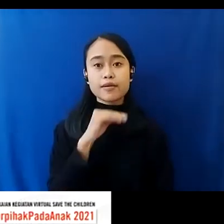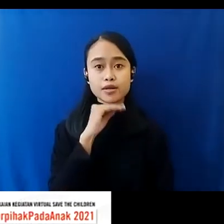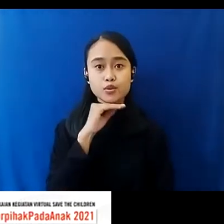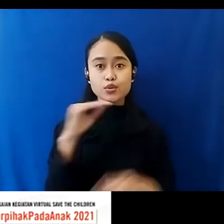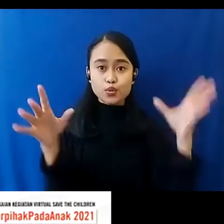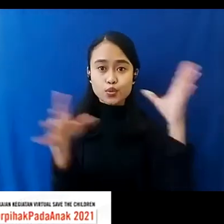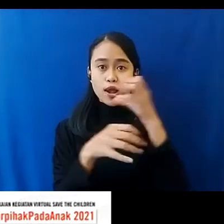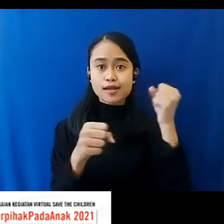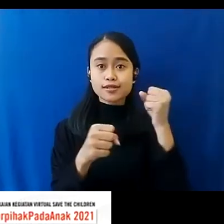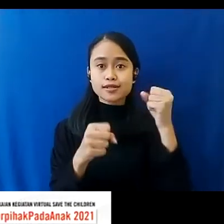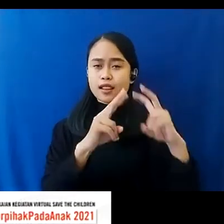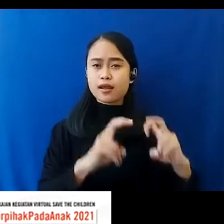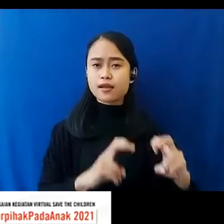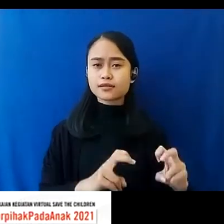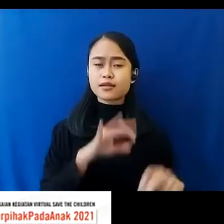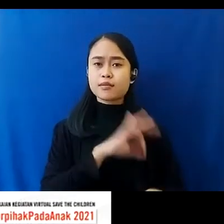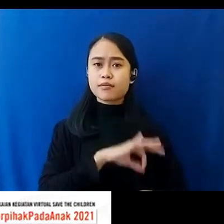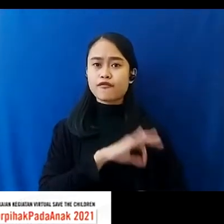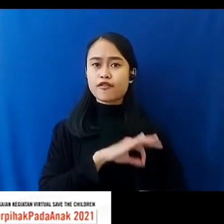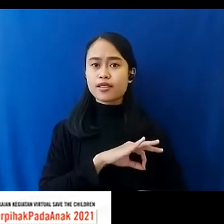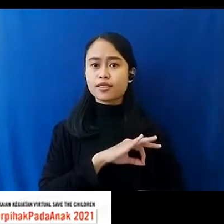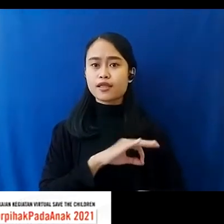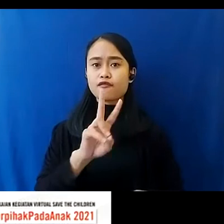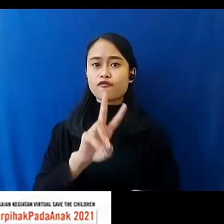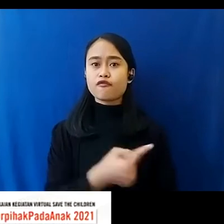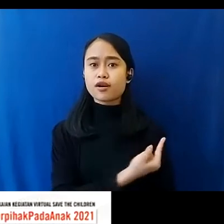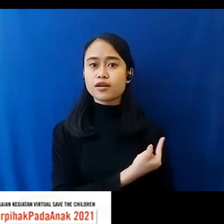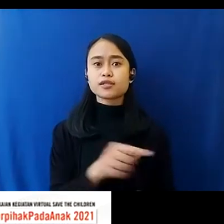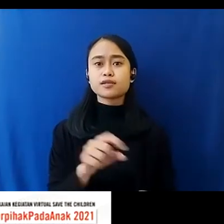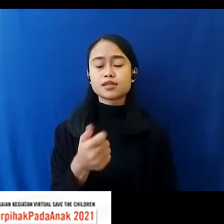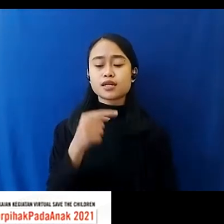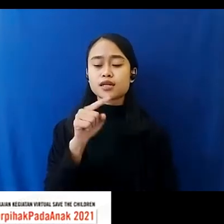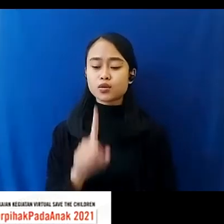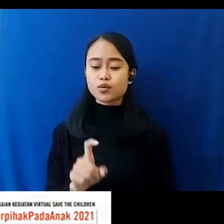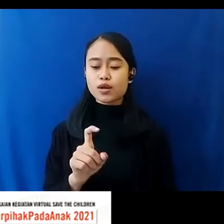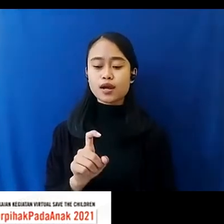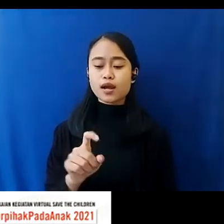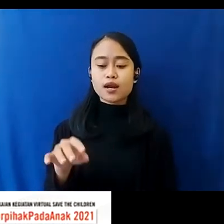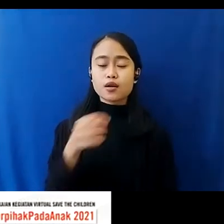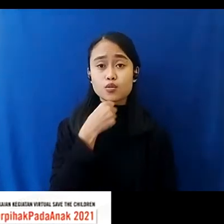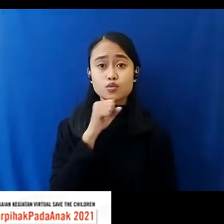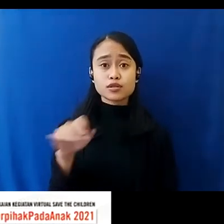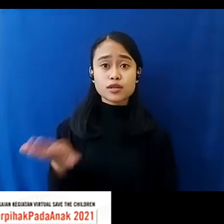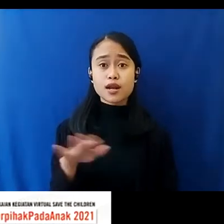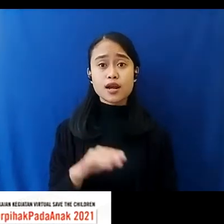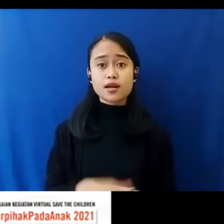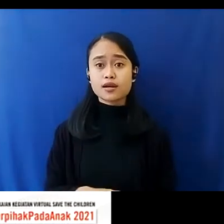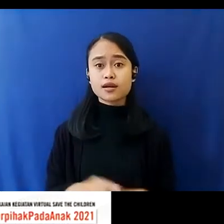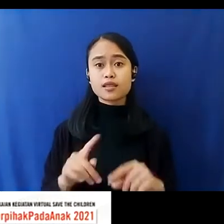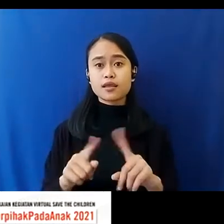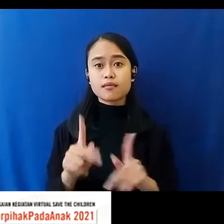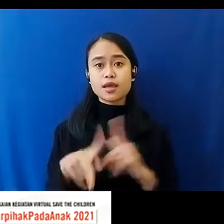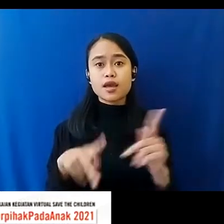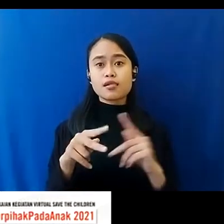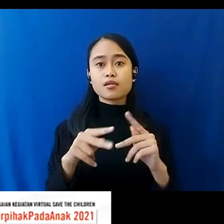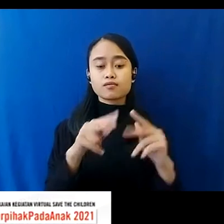Kajian Pemanfaatan Vaksin Yang Bisa Digunakan Oleh Usia Anak Namun Begitu Studinya Sudah Ada